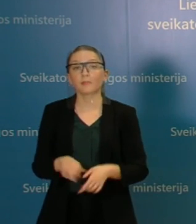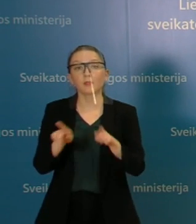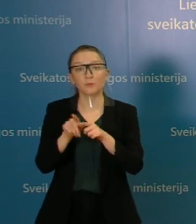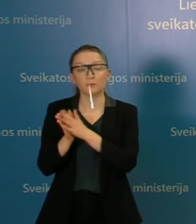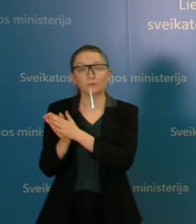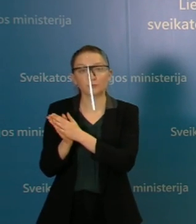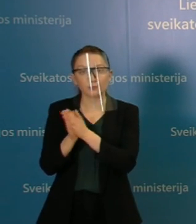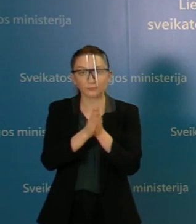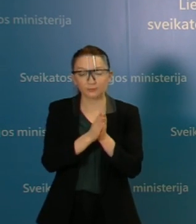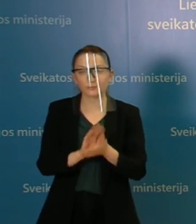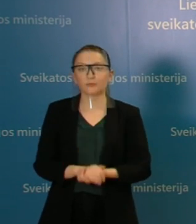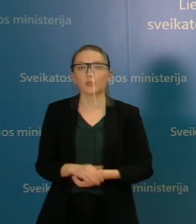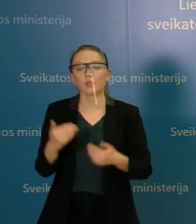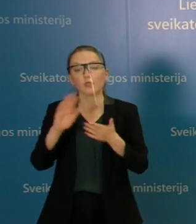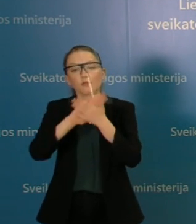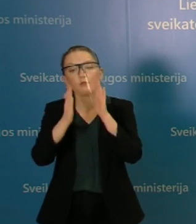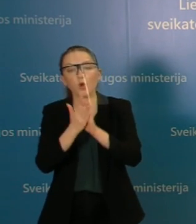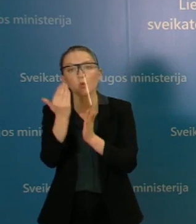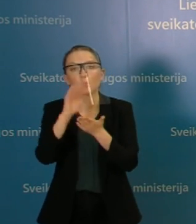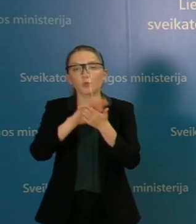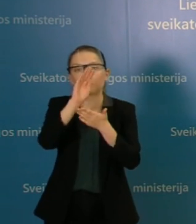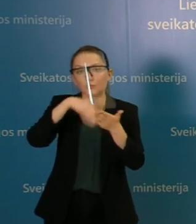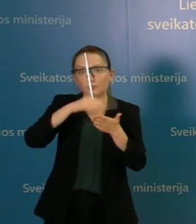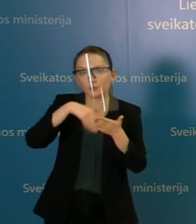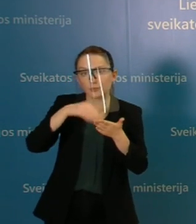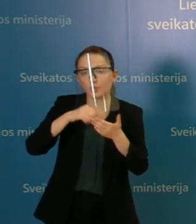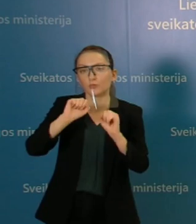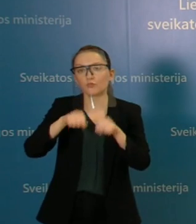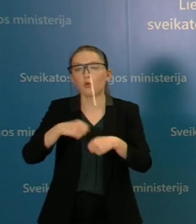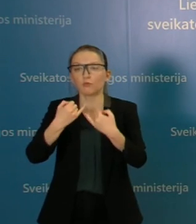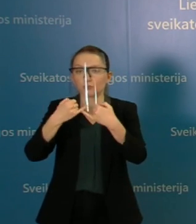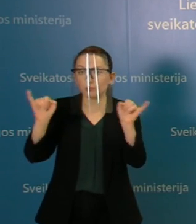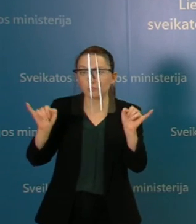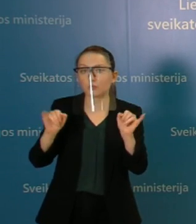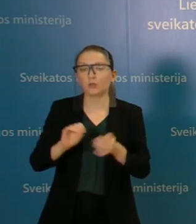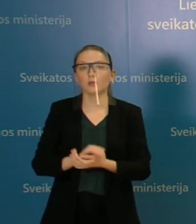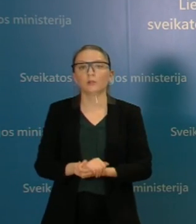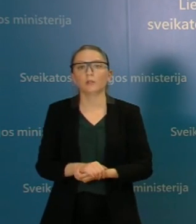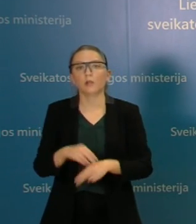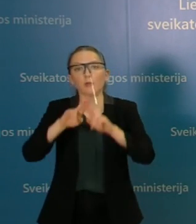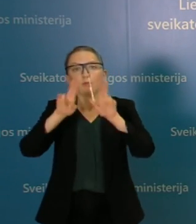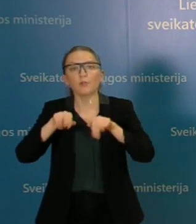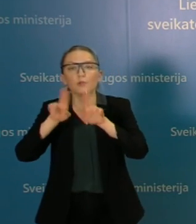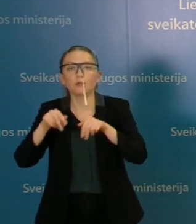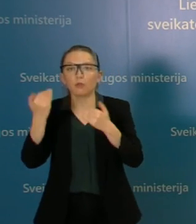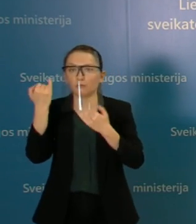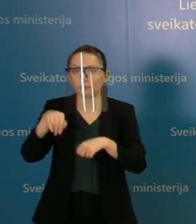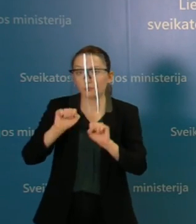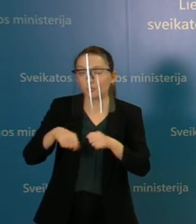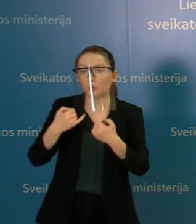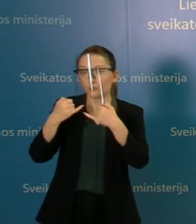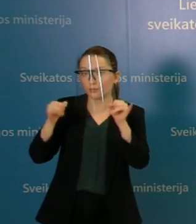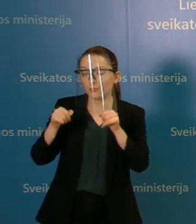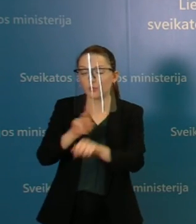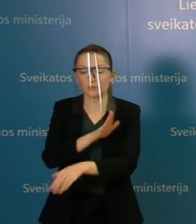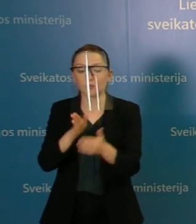ruošiamos tvarkos, kad būtų galima paprasčiau išduoti, na, nedarbingumą. Tas pat